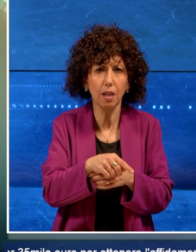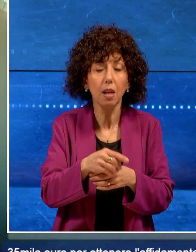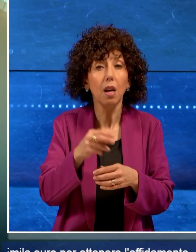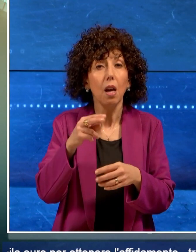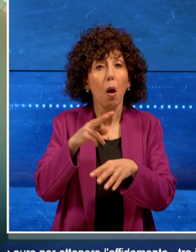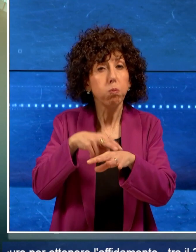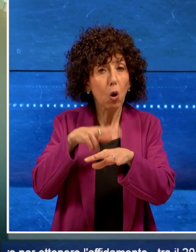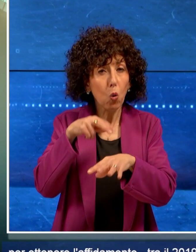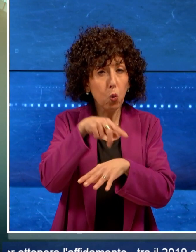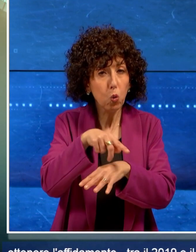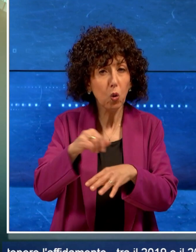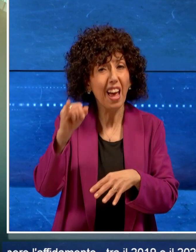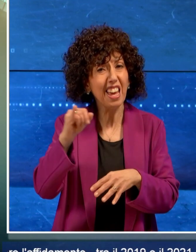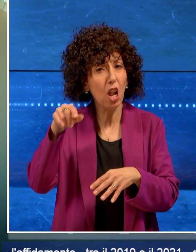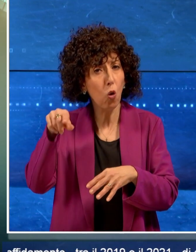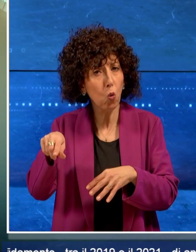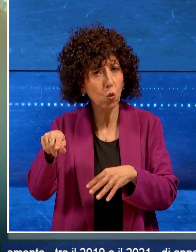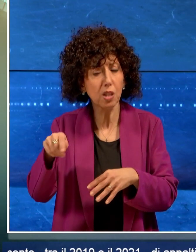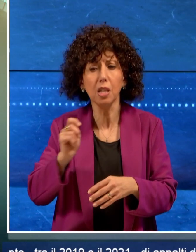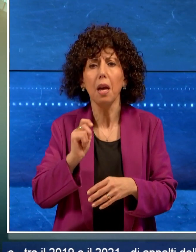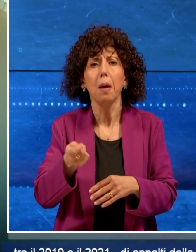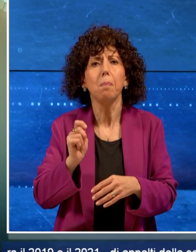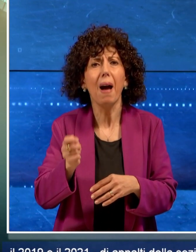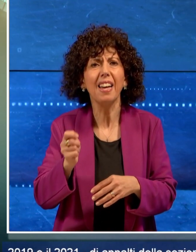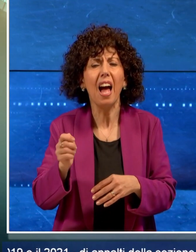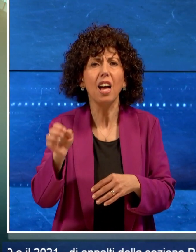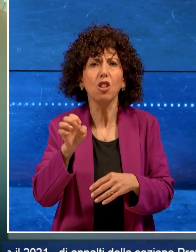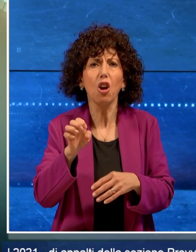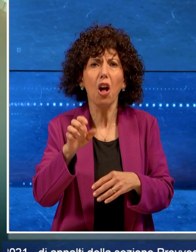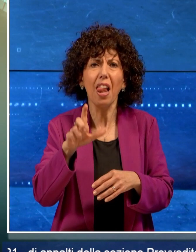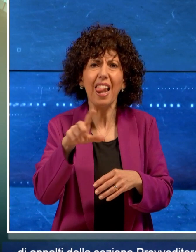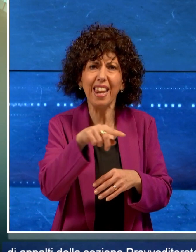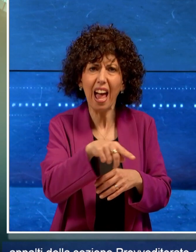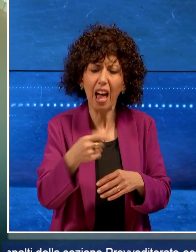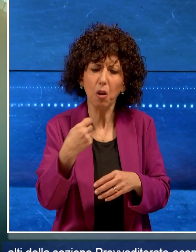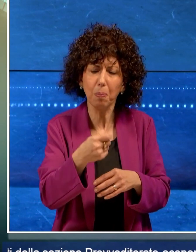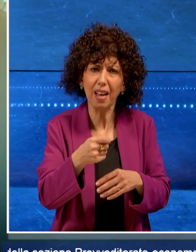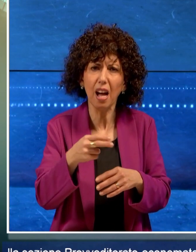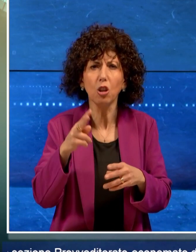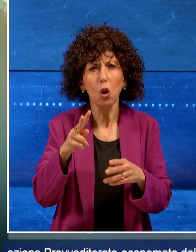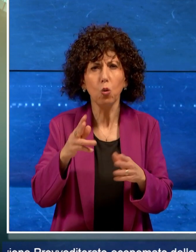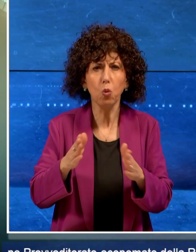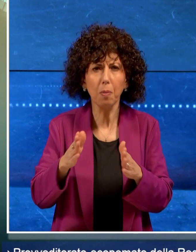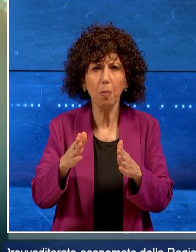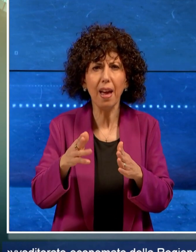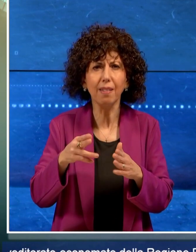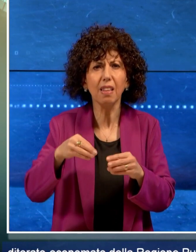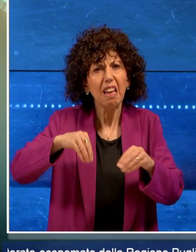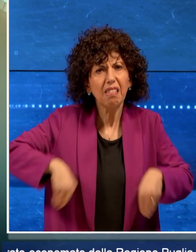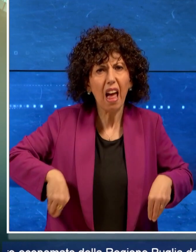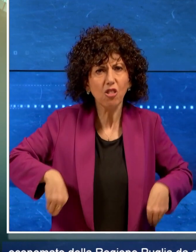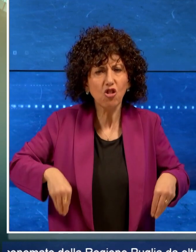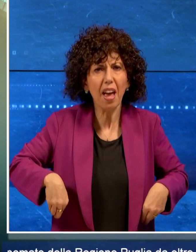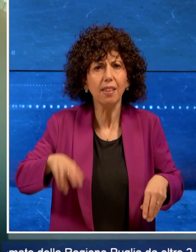la Procura Illuzzi avrebbe pagato all'erario in due diversi momenti tangenti per